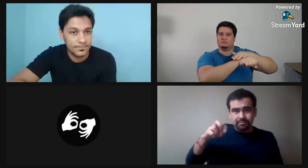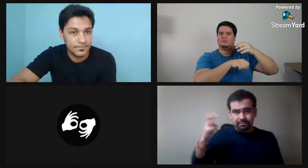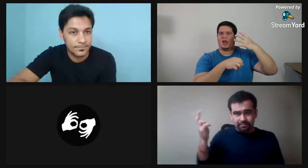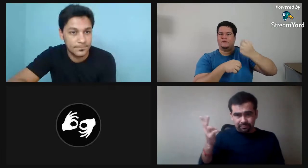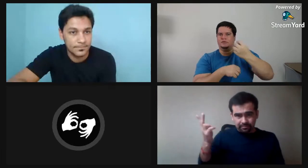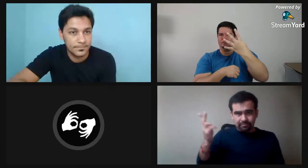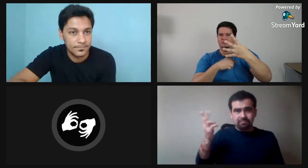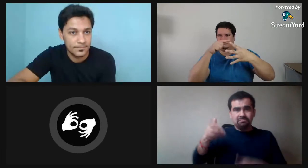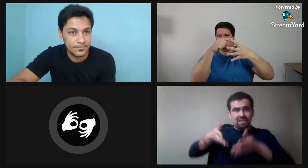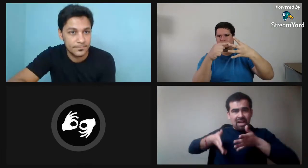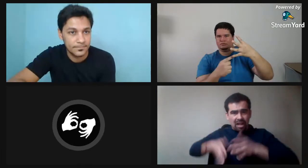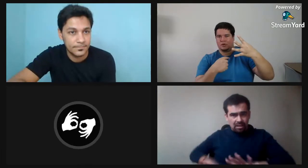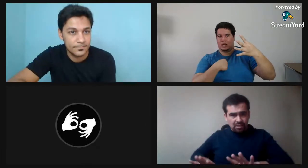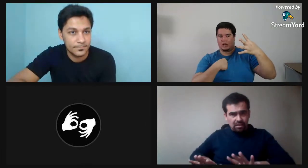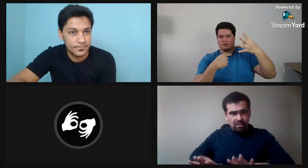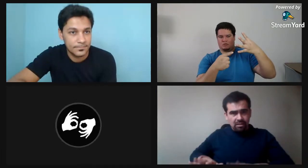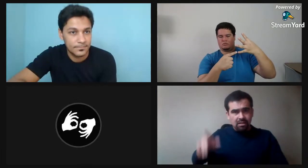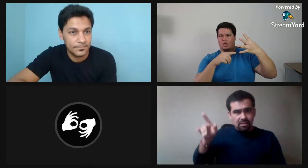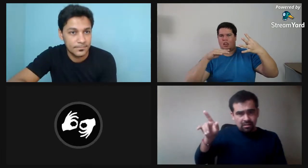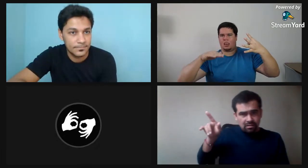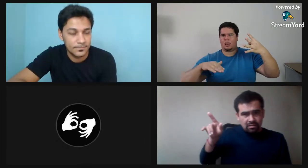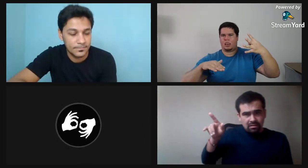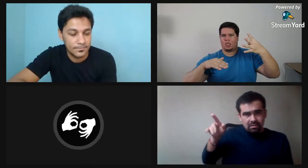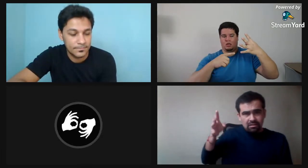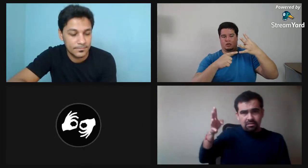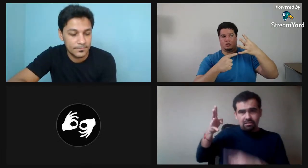Mi mamá y mi papá y papá.